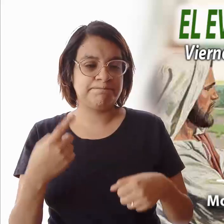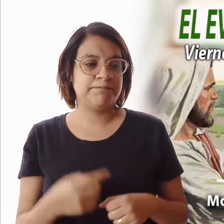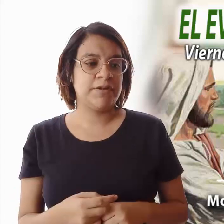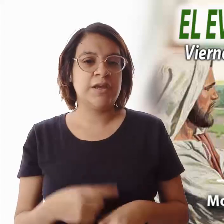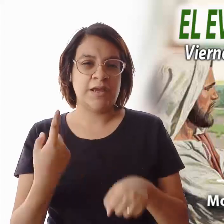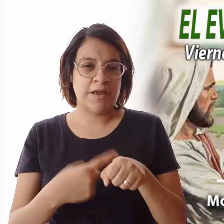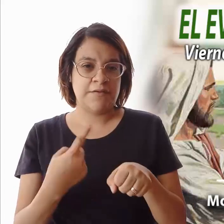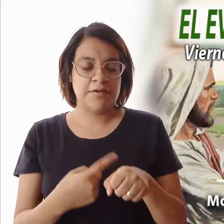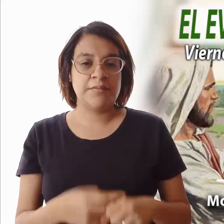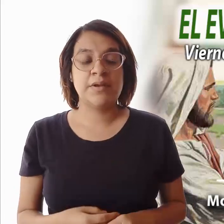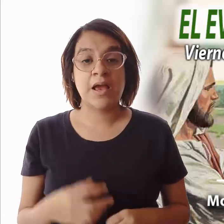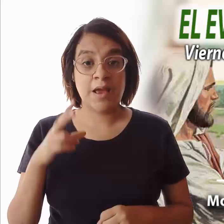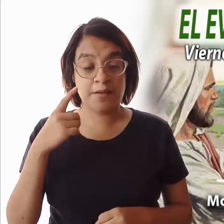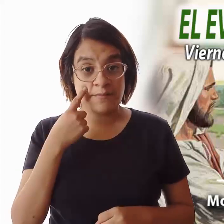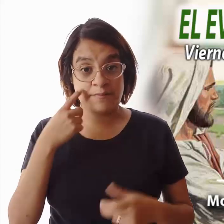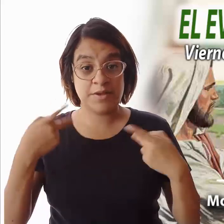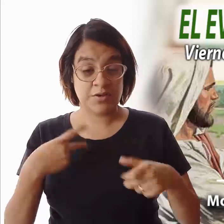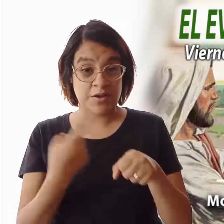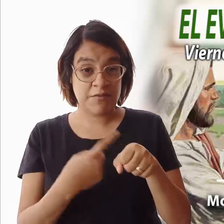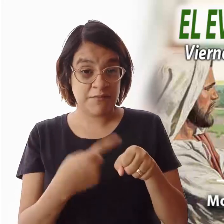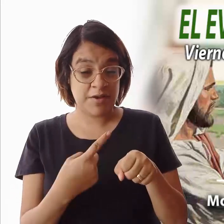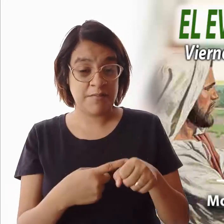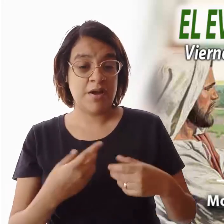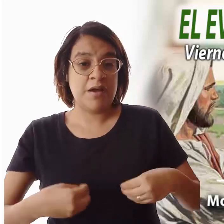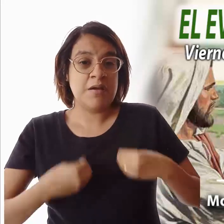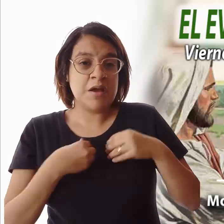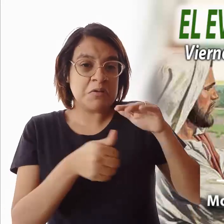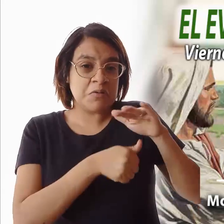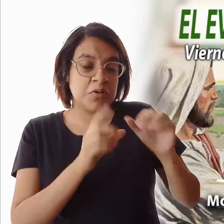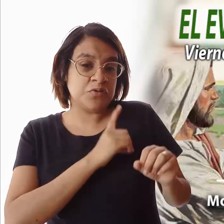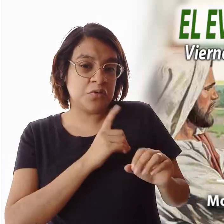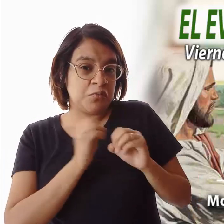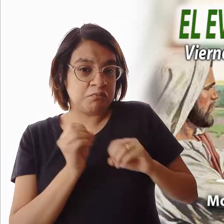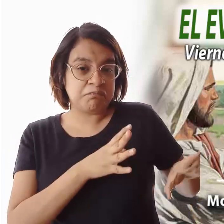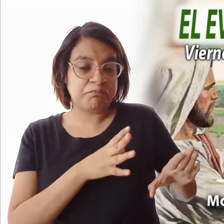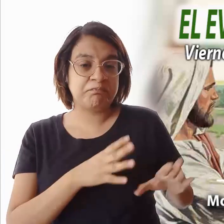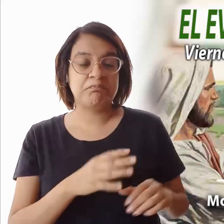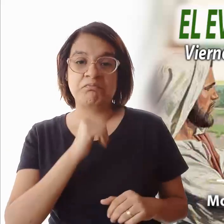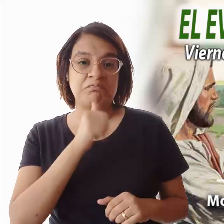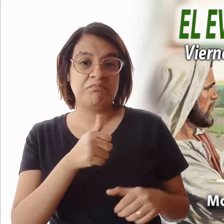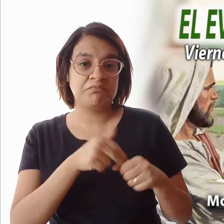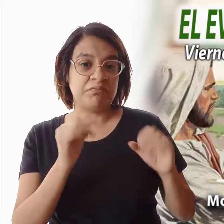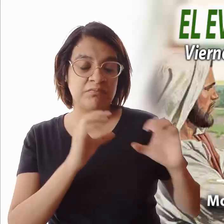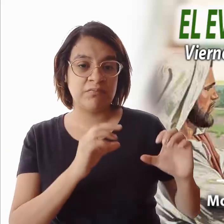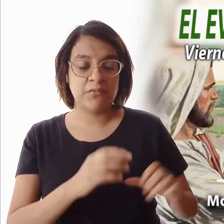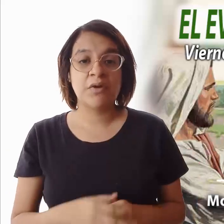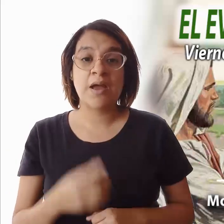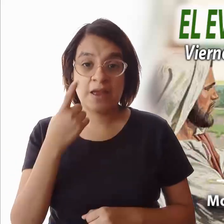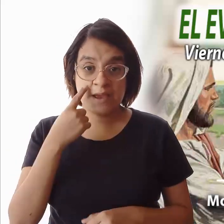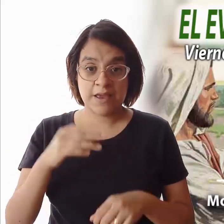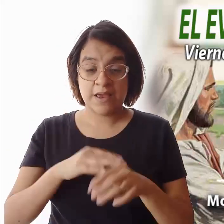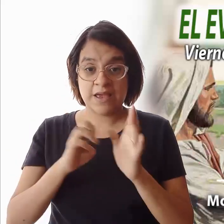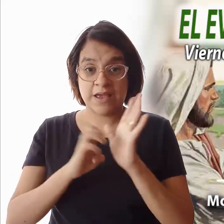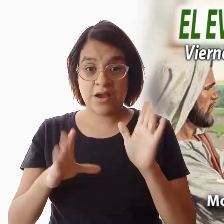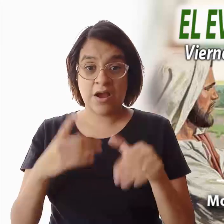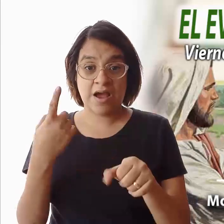hermanos enfermos. Muchos de ellos viven solos, abandonados, descuidados. La enfermedad cuando se